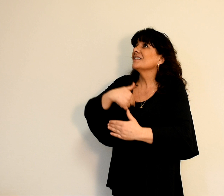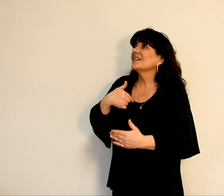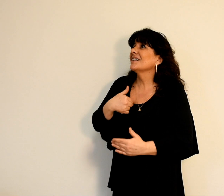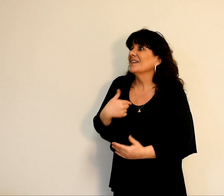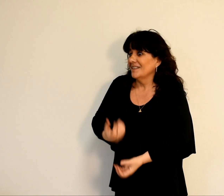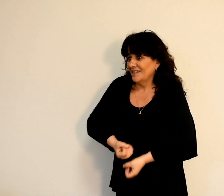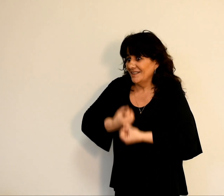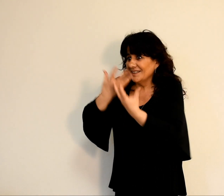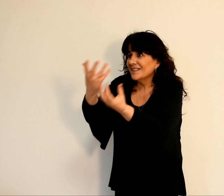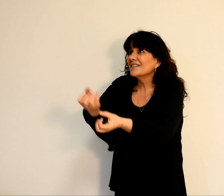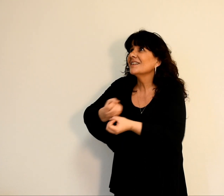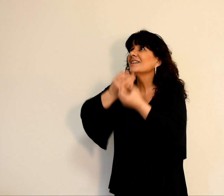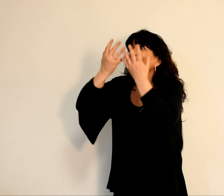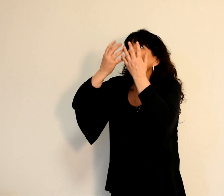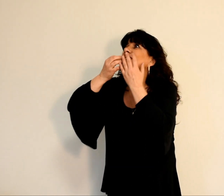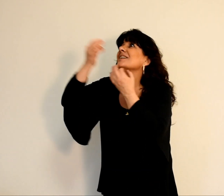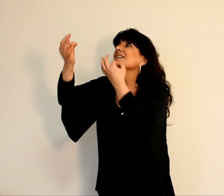paroles de ma bouche.